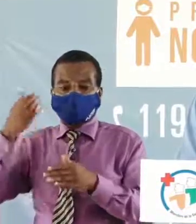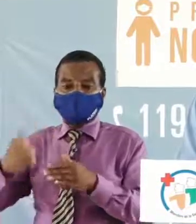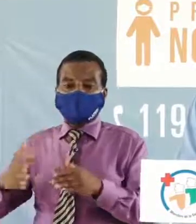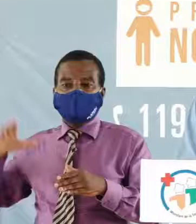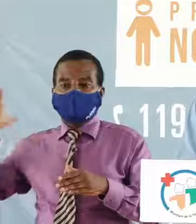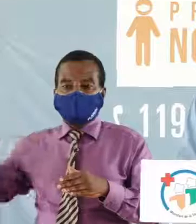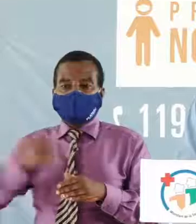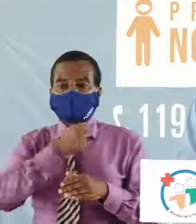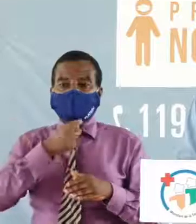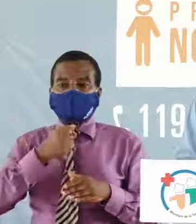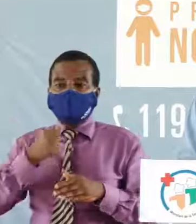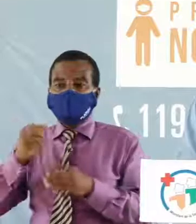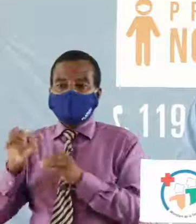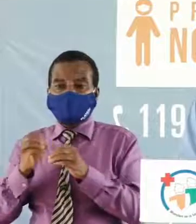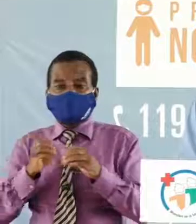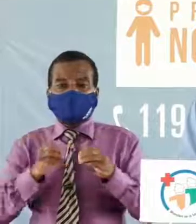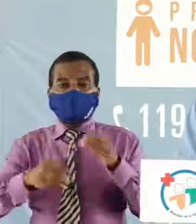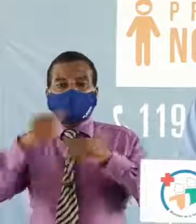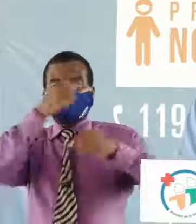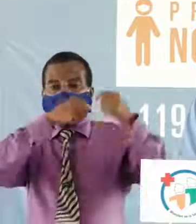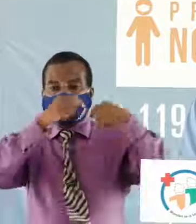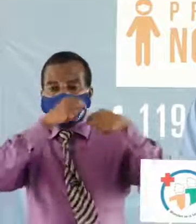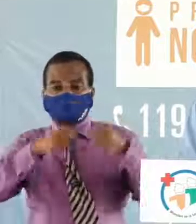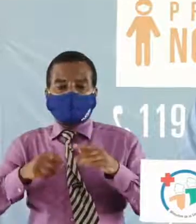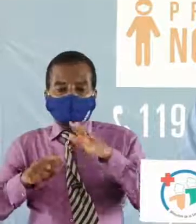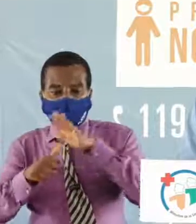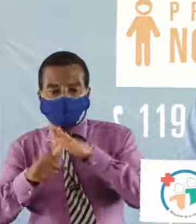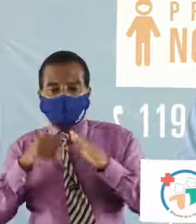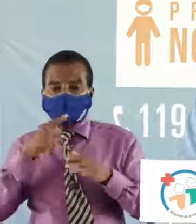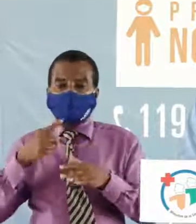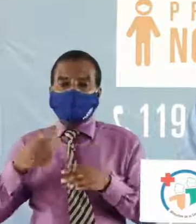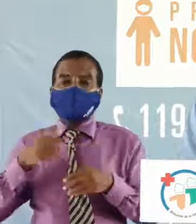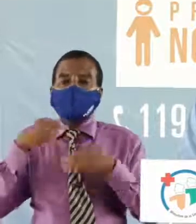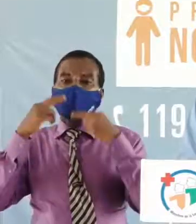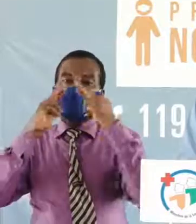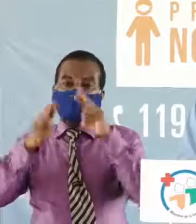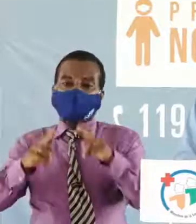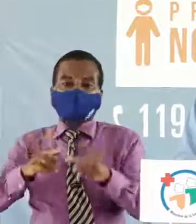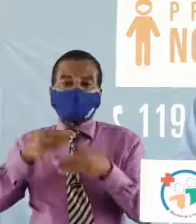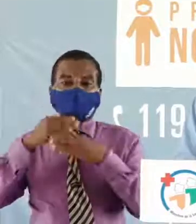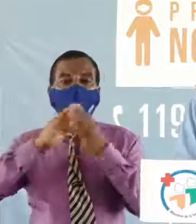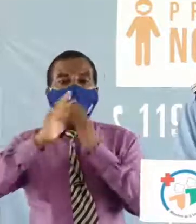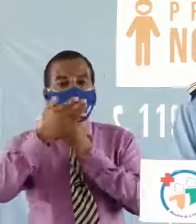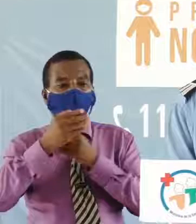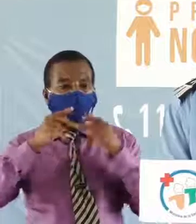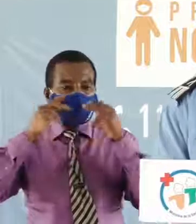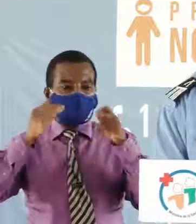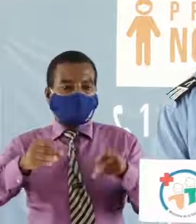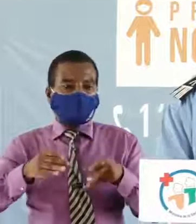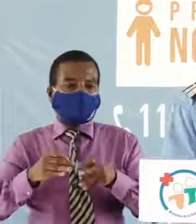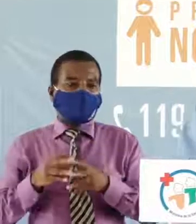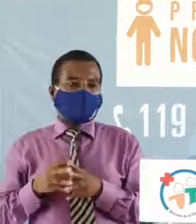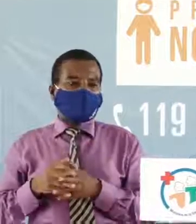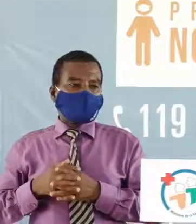flagrant délit d'organisation de convois clandestins en tout cas ira répondre devant les tribunaux je vous remercie